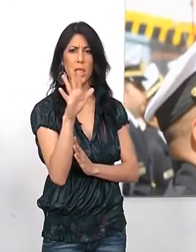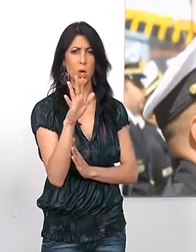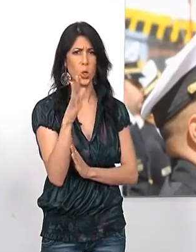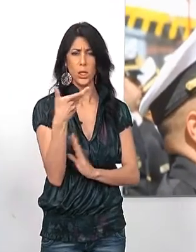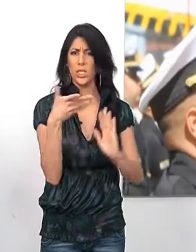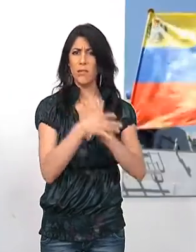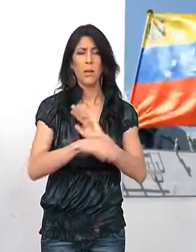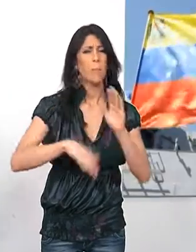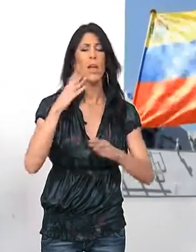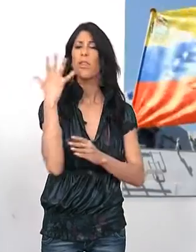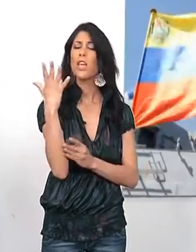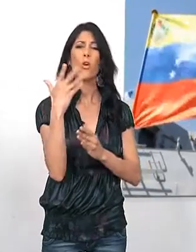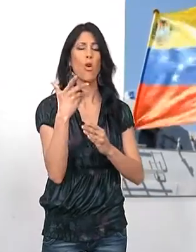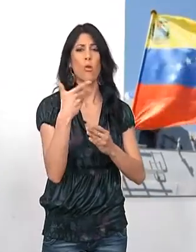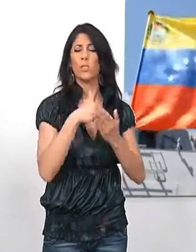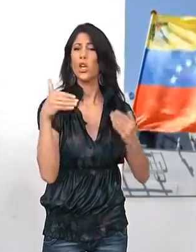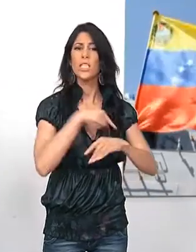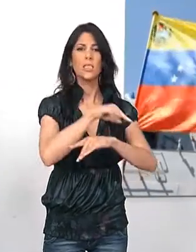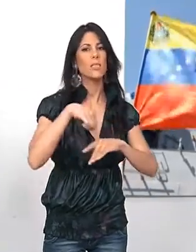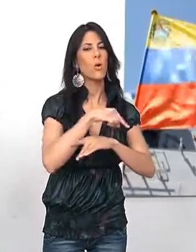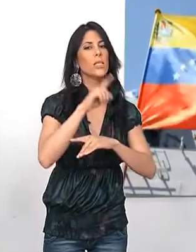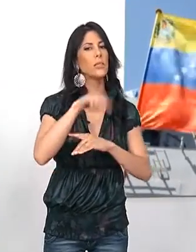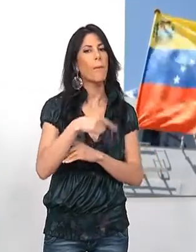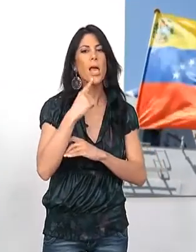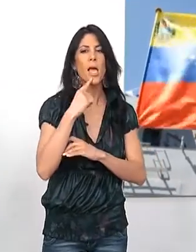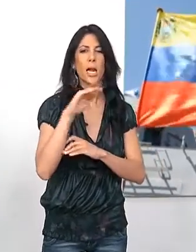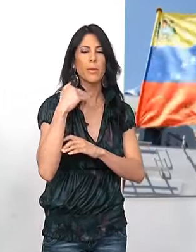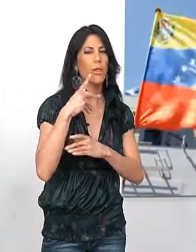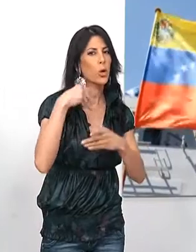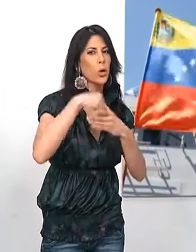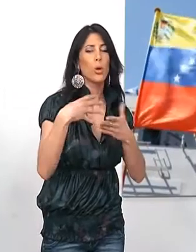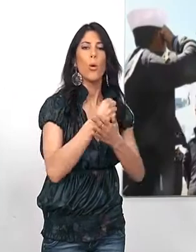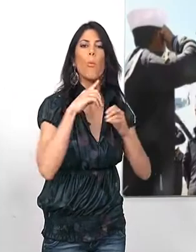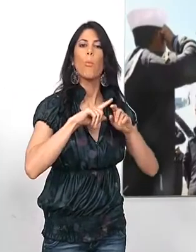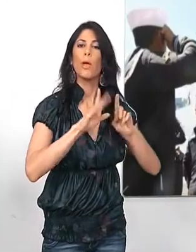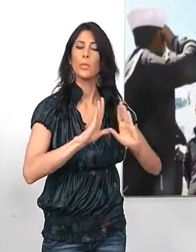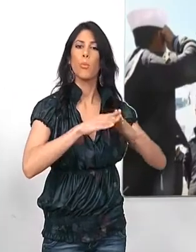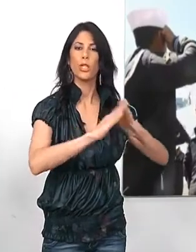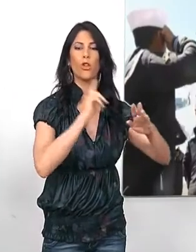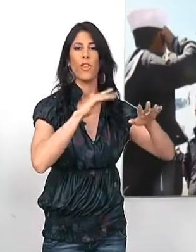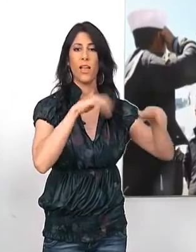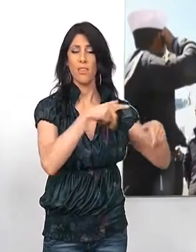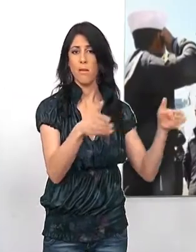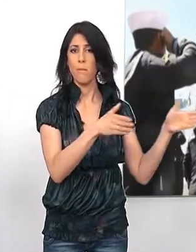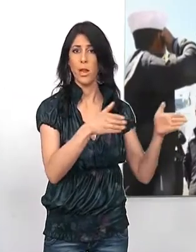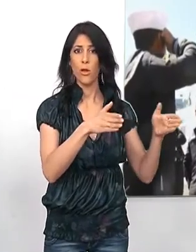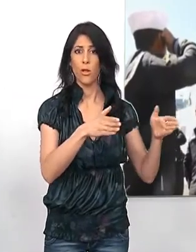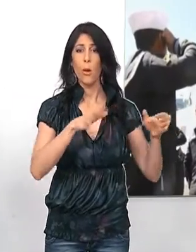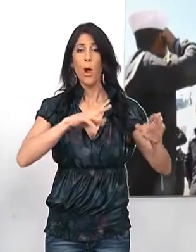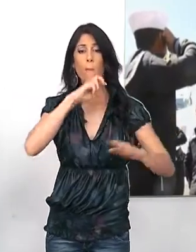supuesto más de cinco millones de horas de trabajo y la revitalización de los puertos de Cádiz durante este periodo. El embajador de Venezuela en